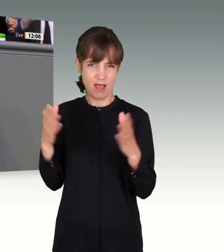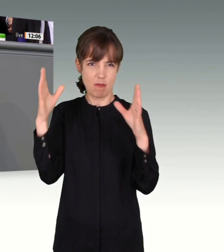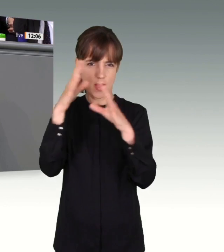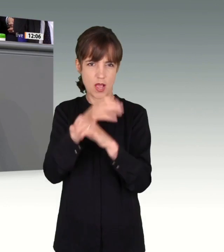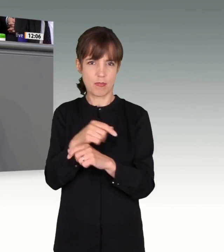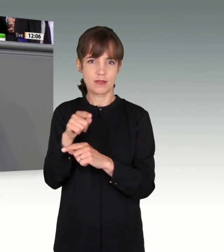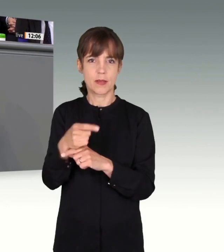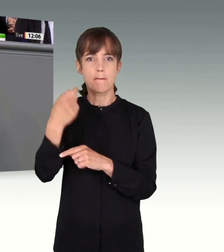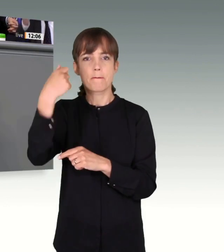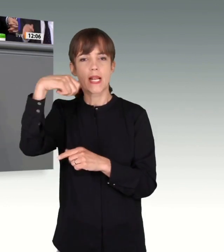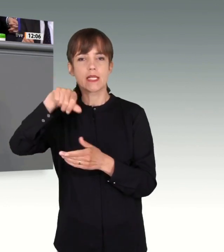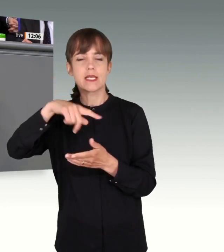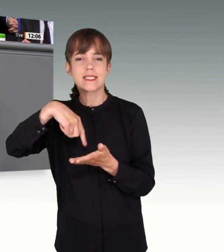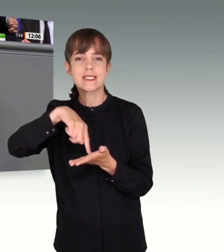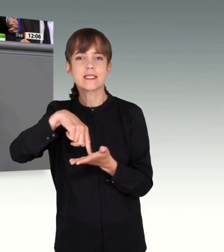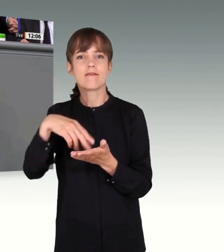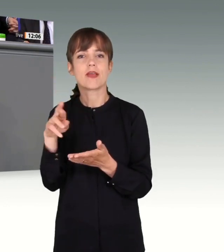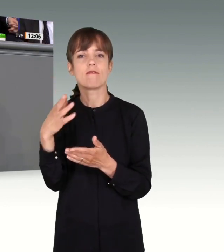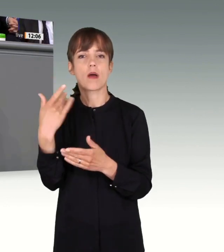ehrenamtlich, sehr herzlich zu danken.